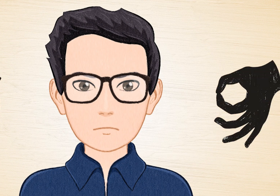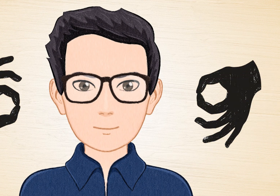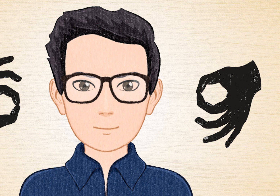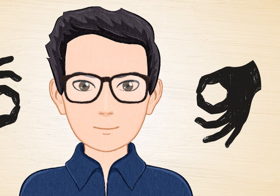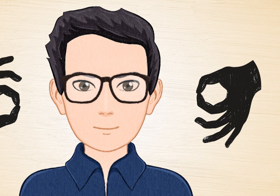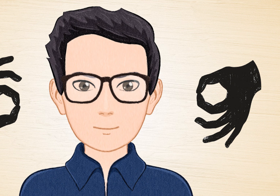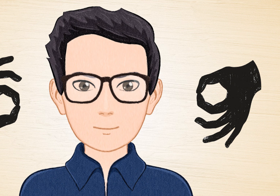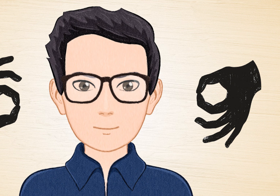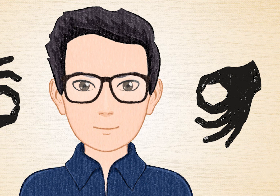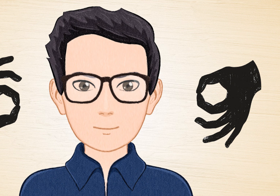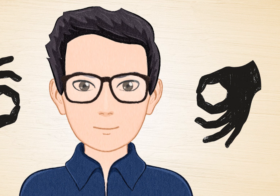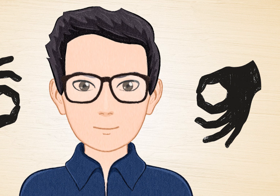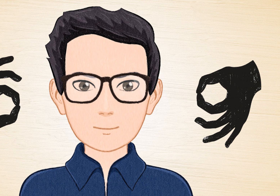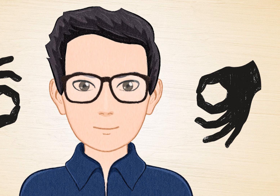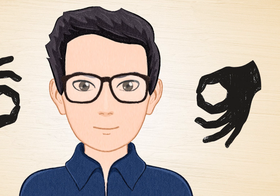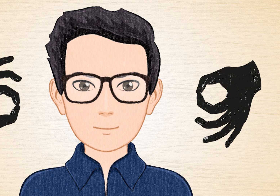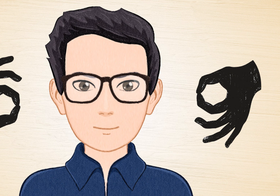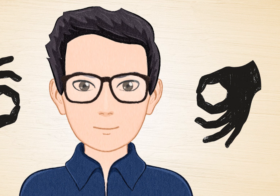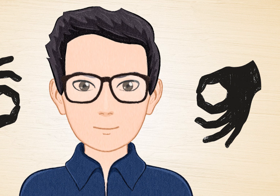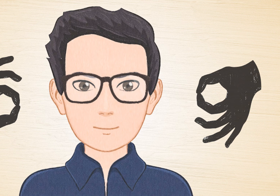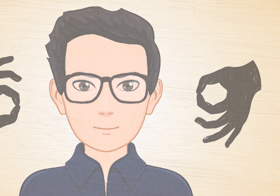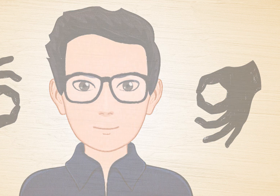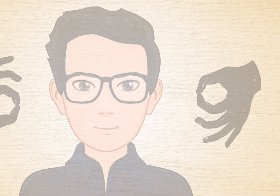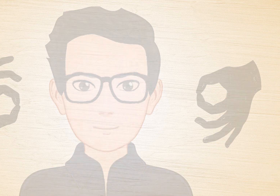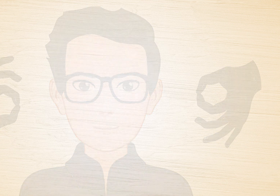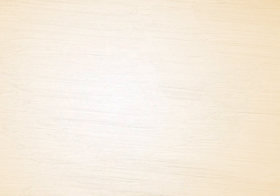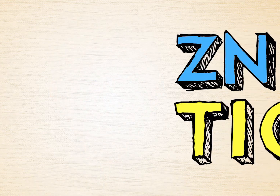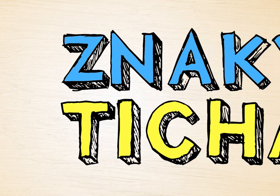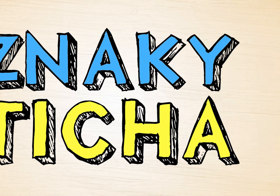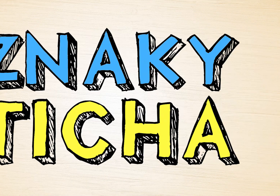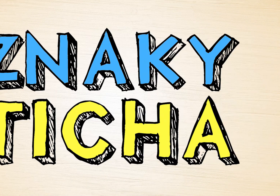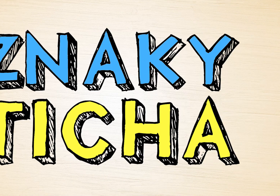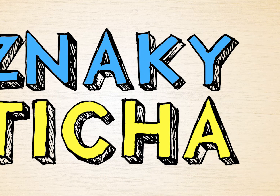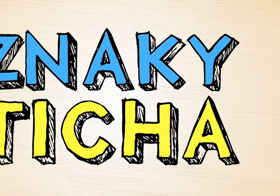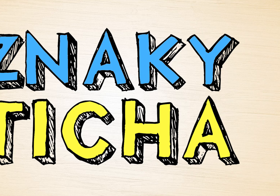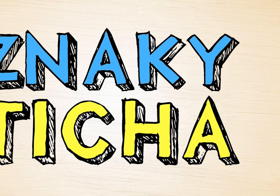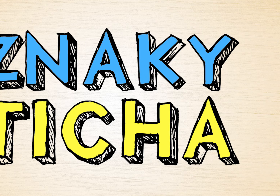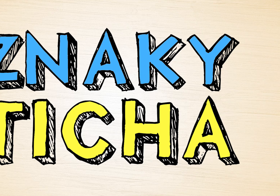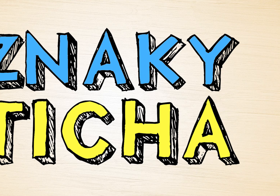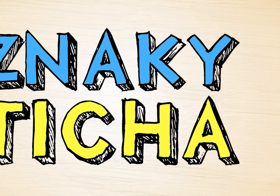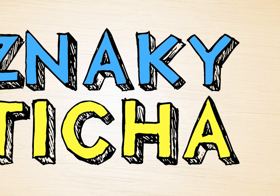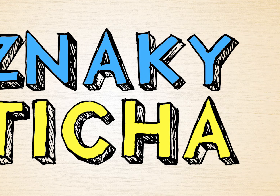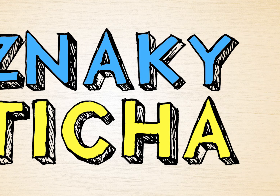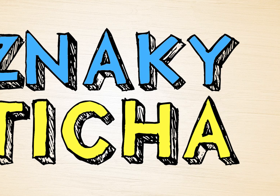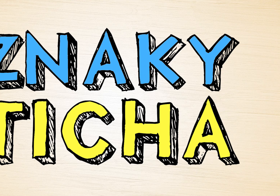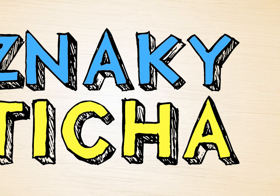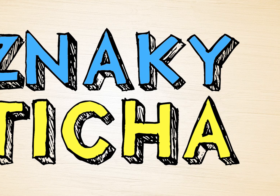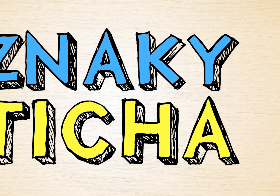znaková reč pomáha takýmto ľuďom prekonať svoje obmedzenie. V rubrike Znaky ticha si preberieme niekoľko